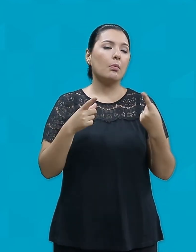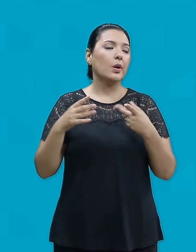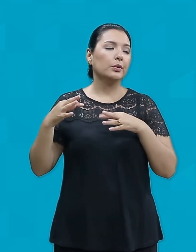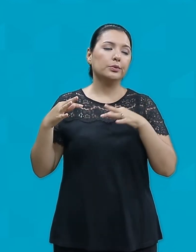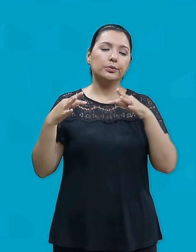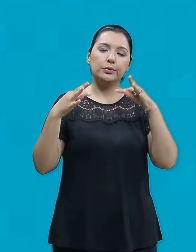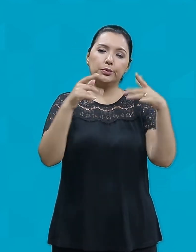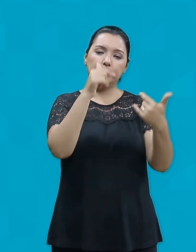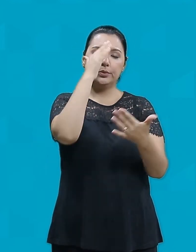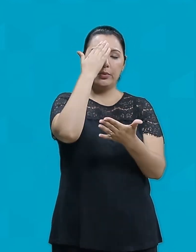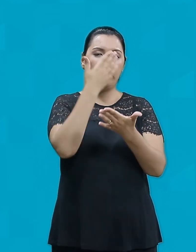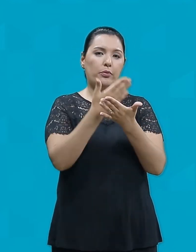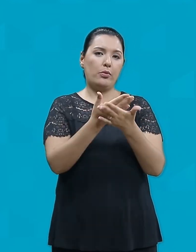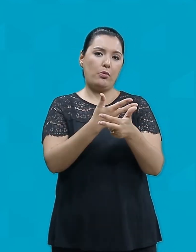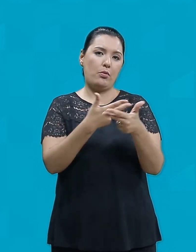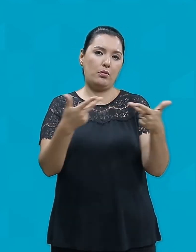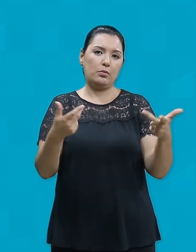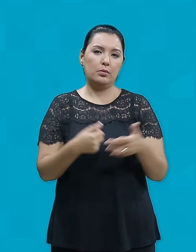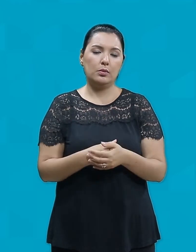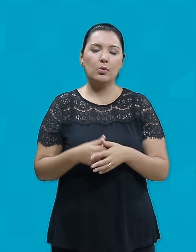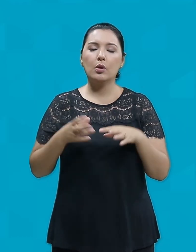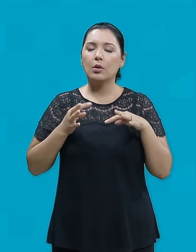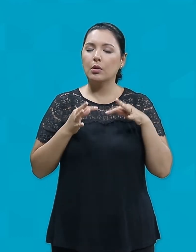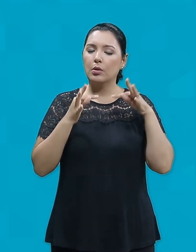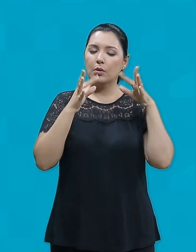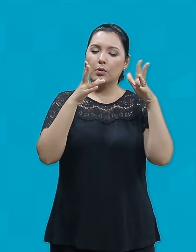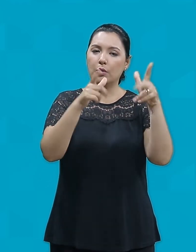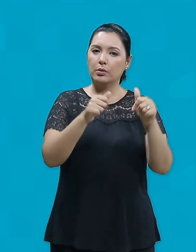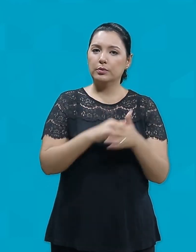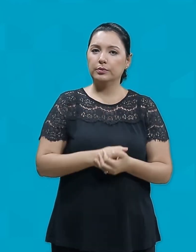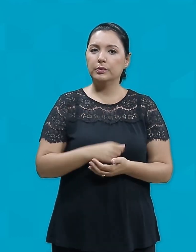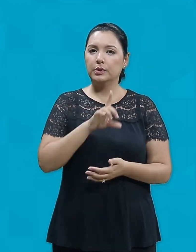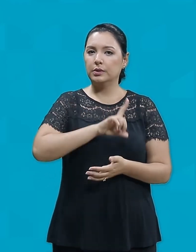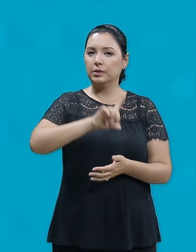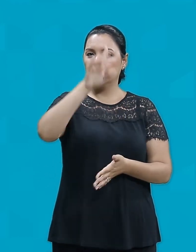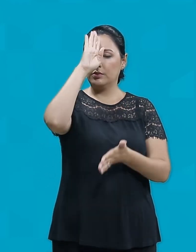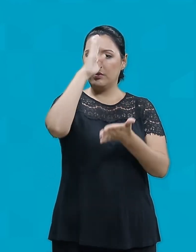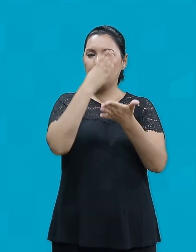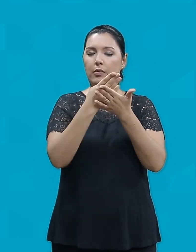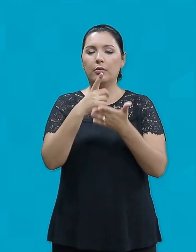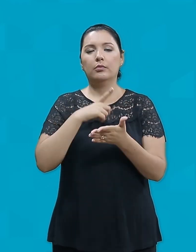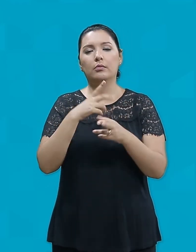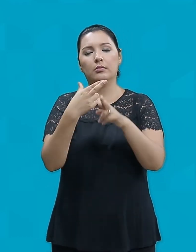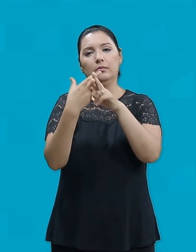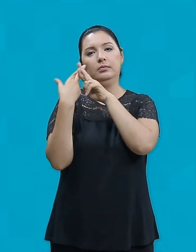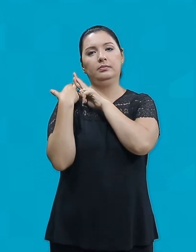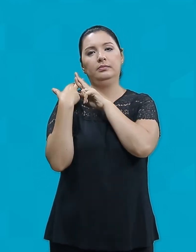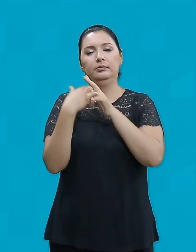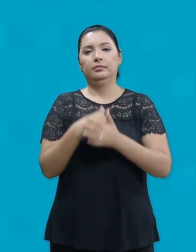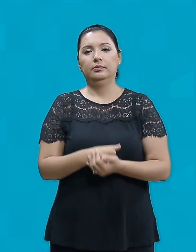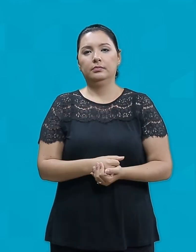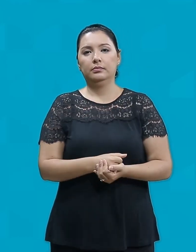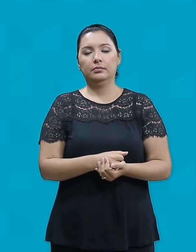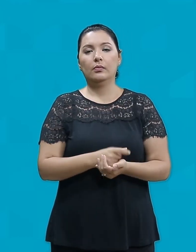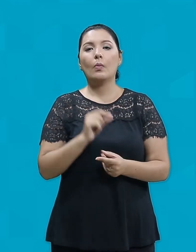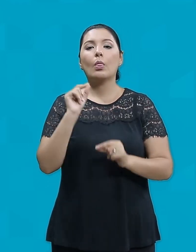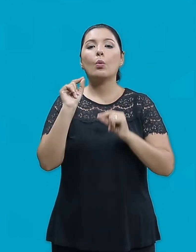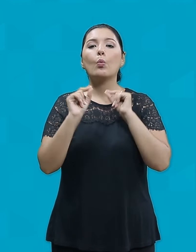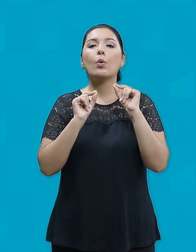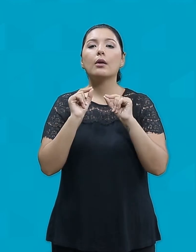confiou algo A todos, Deus confiou uma responsabilidade A questão está na